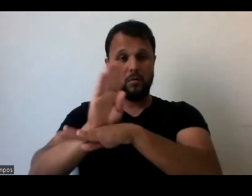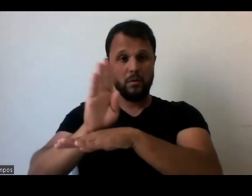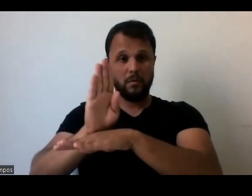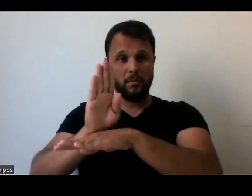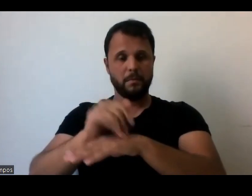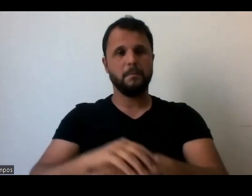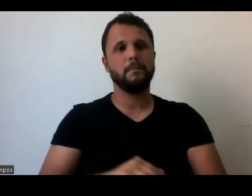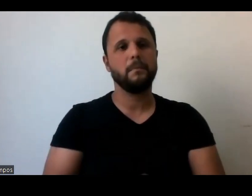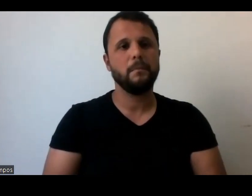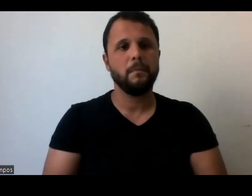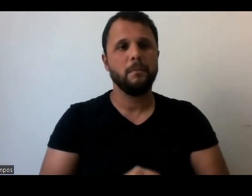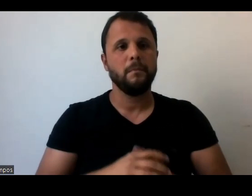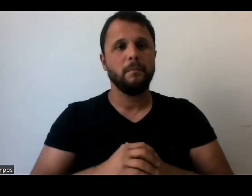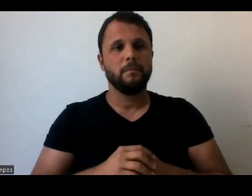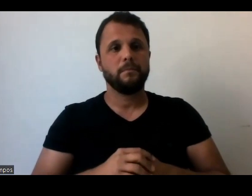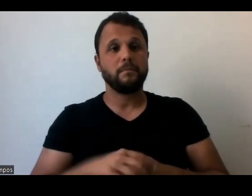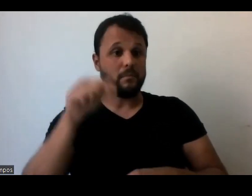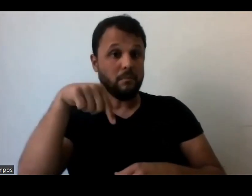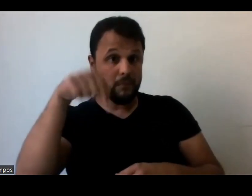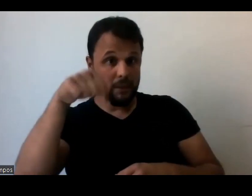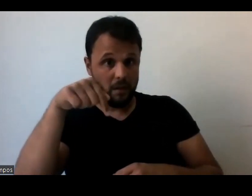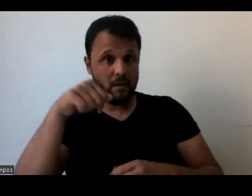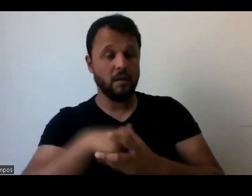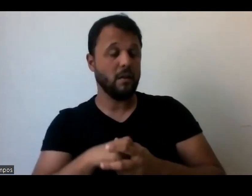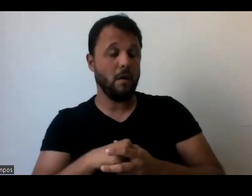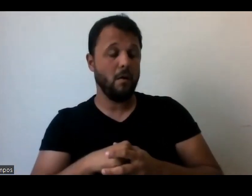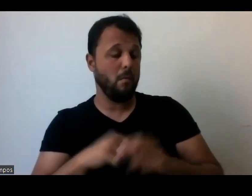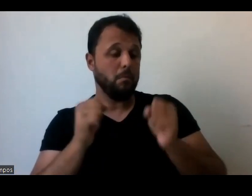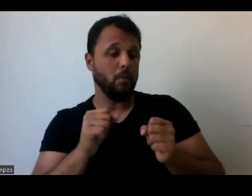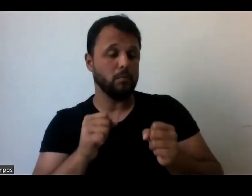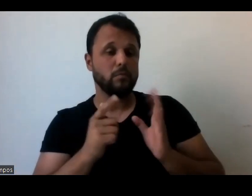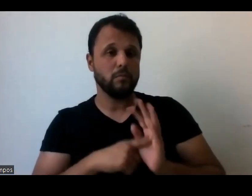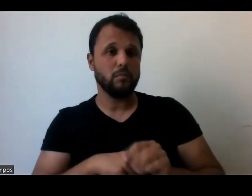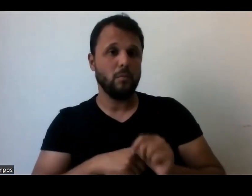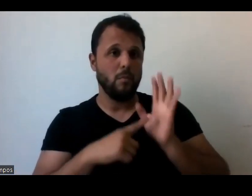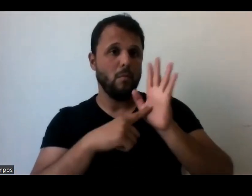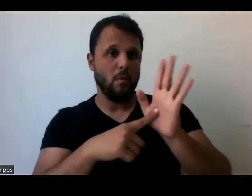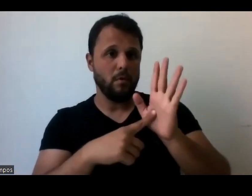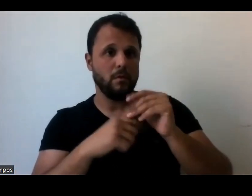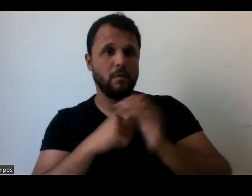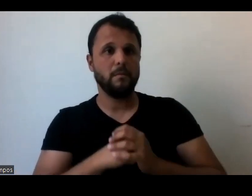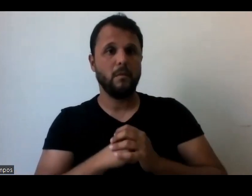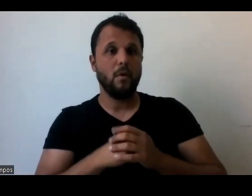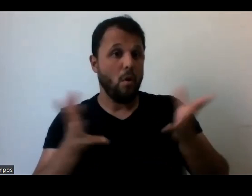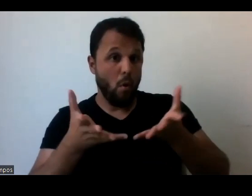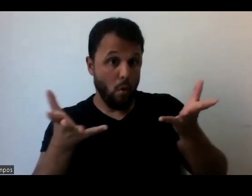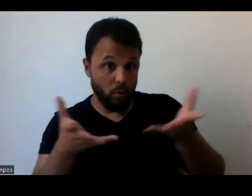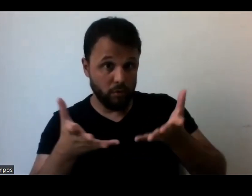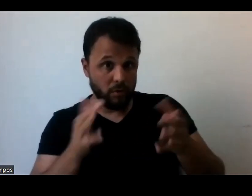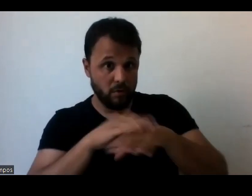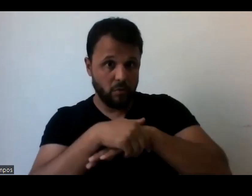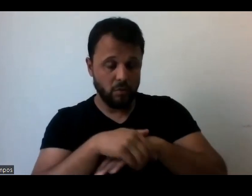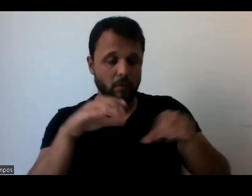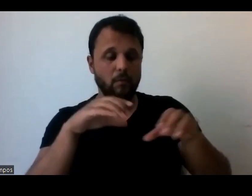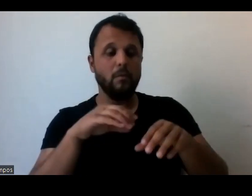E cabe exatamente aqui algo que eu vou falar hoje à noite nesse congresso, que é uma